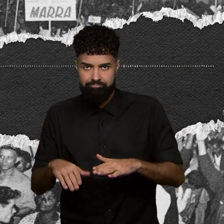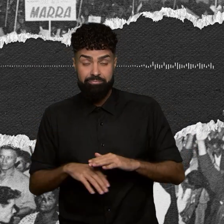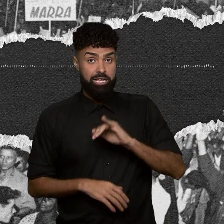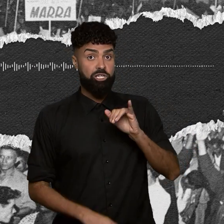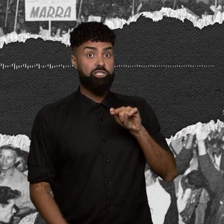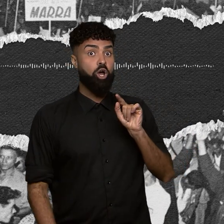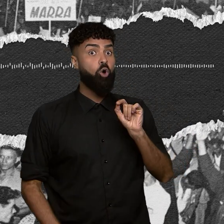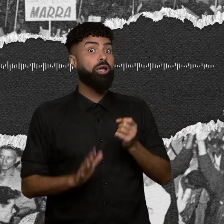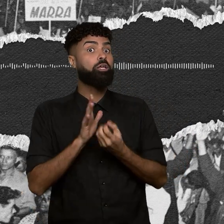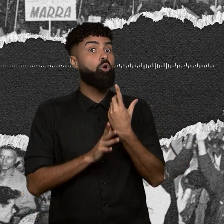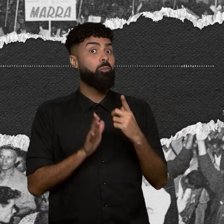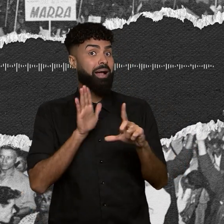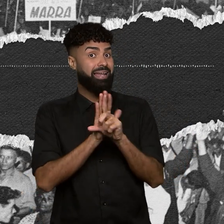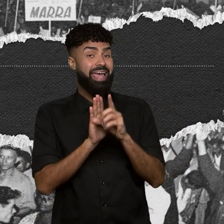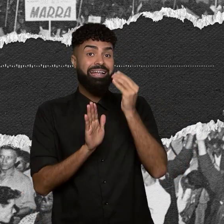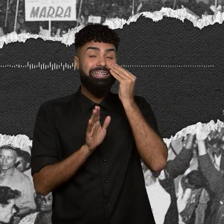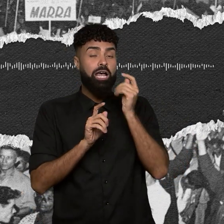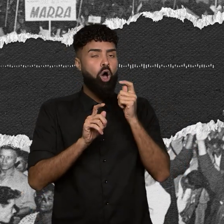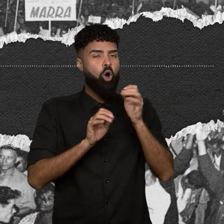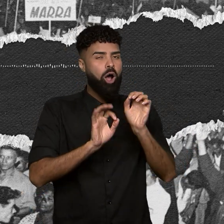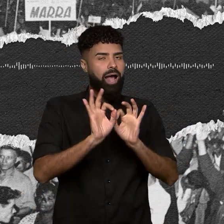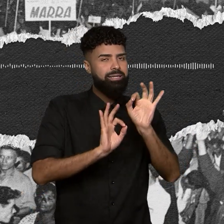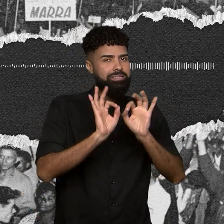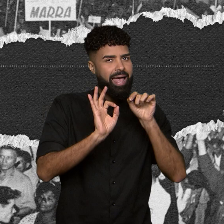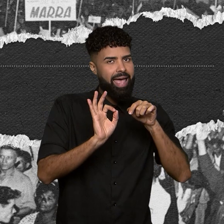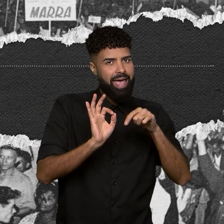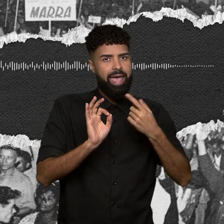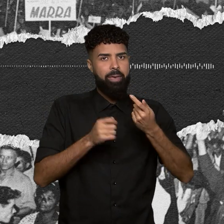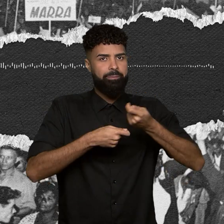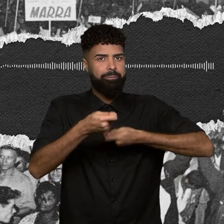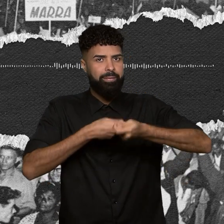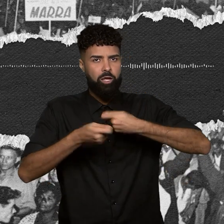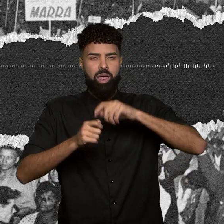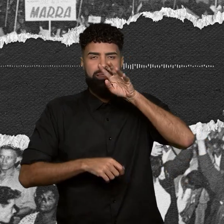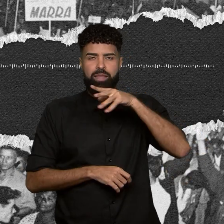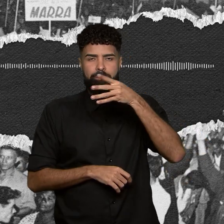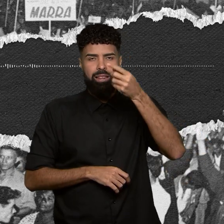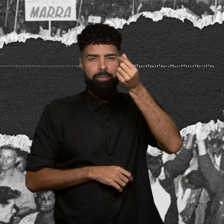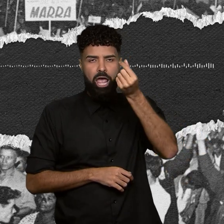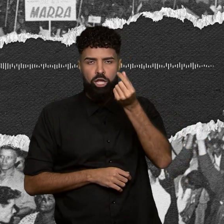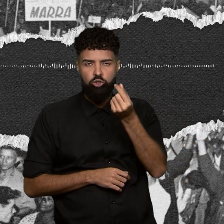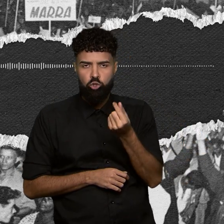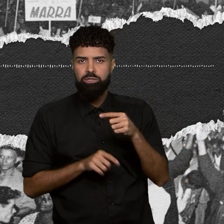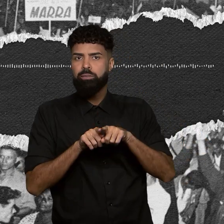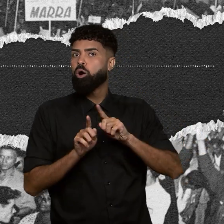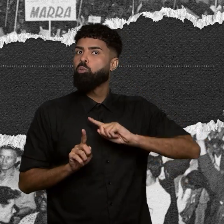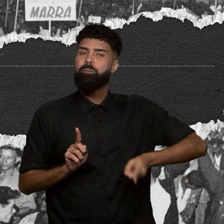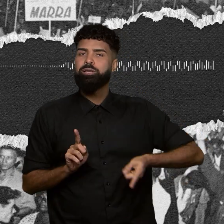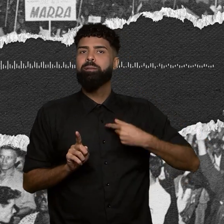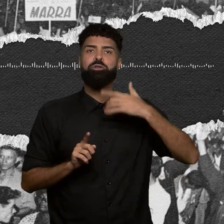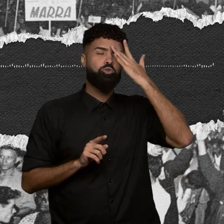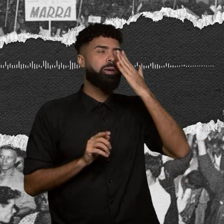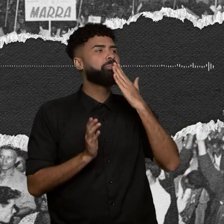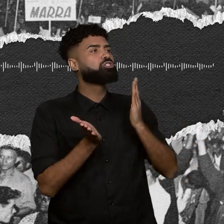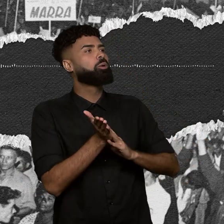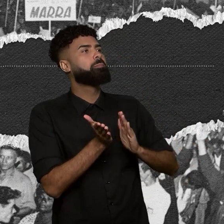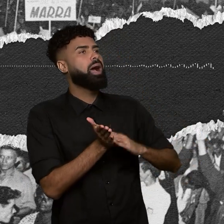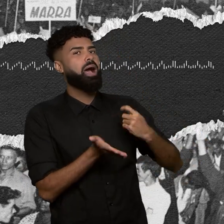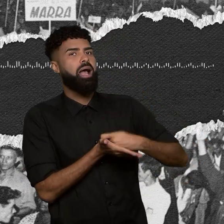que tentava organizar esse mercado com o tabelamento de preços e a proibição da cobrança em moeda estrangeira. Mas aluguel caro não